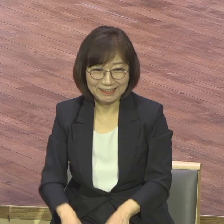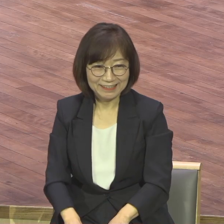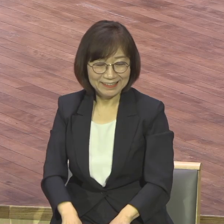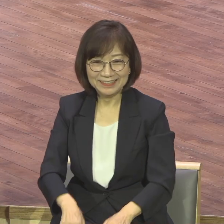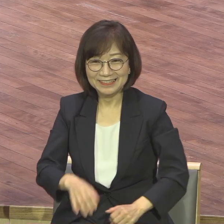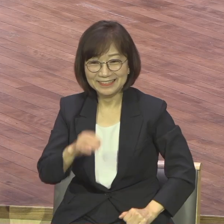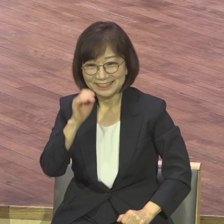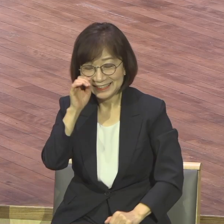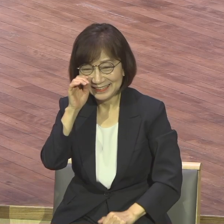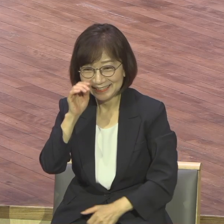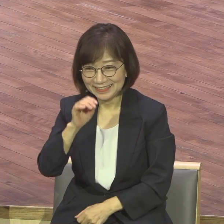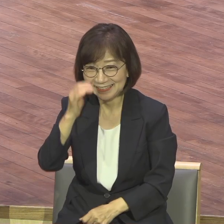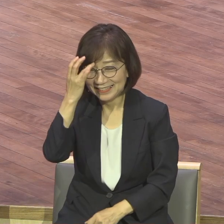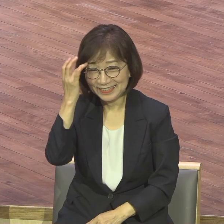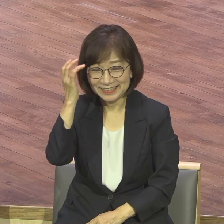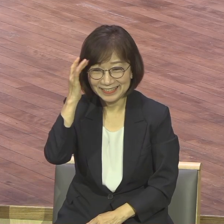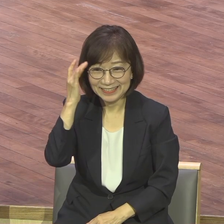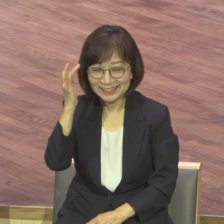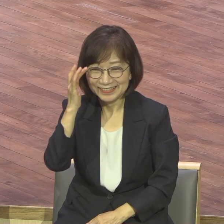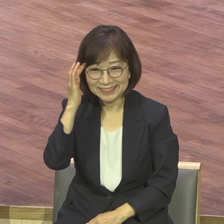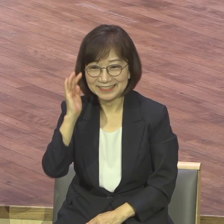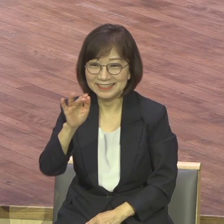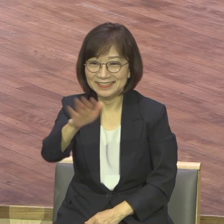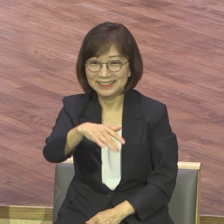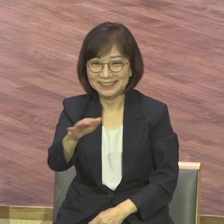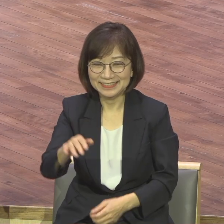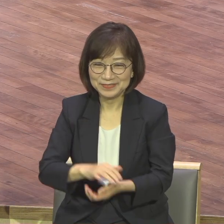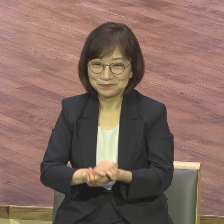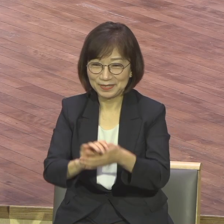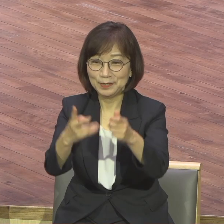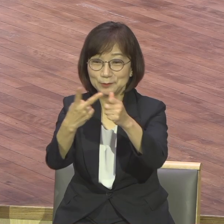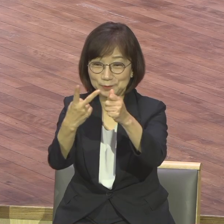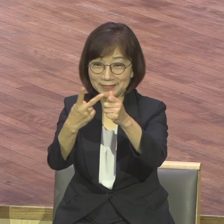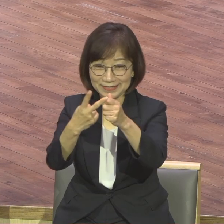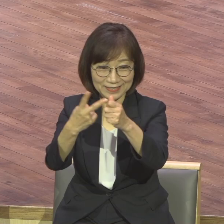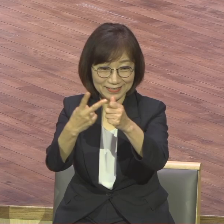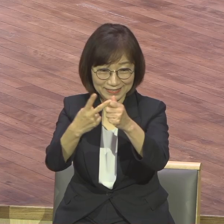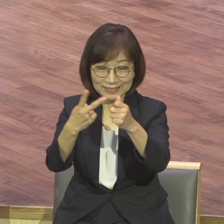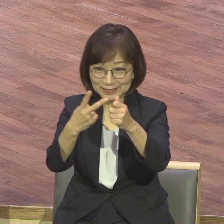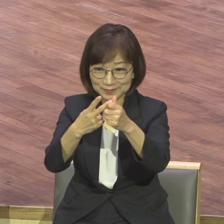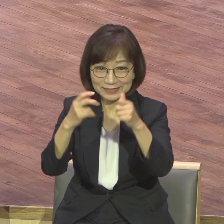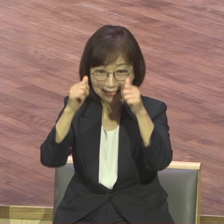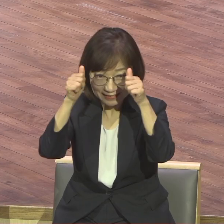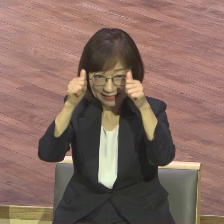다시 한번 우리 해외 성도들 같이 서로 인사합시다. 우리는 영적 가족입니다.